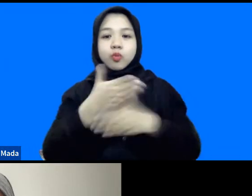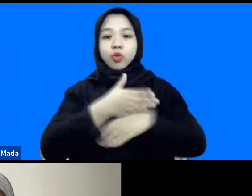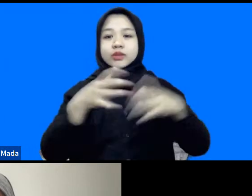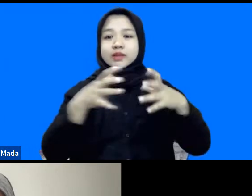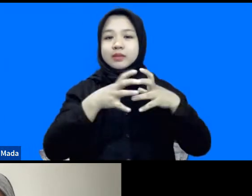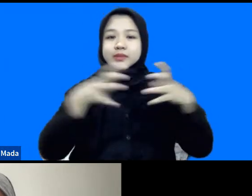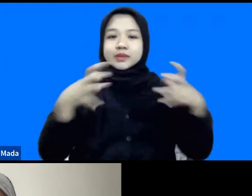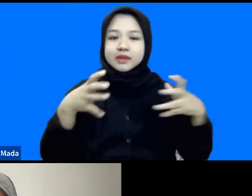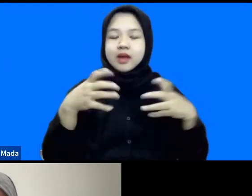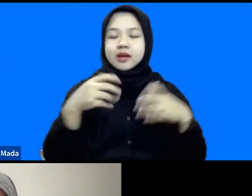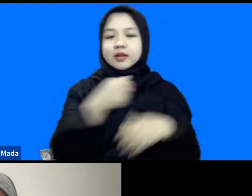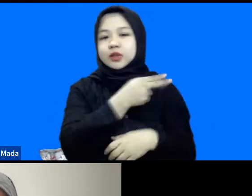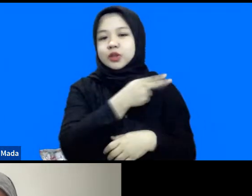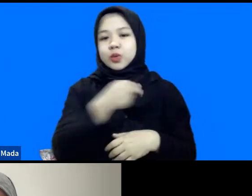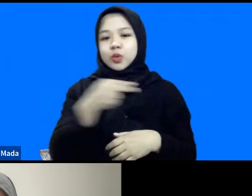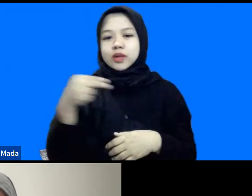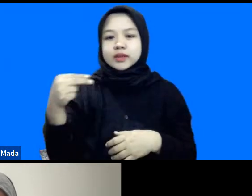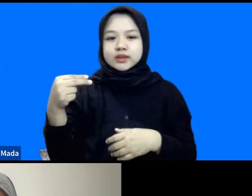Indonesia.